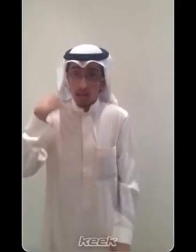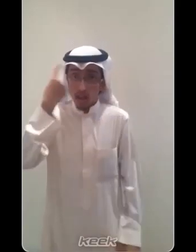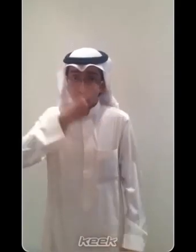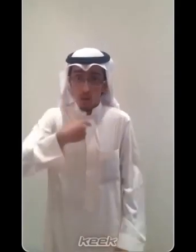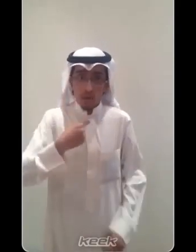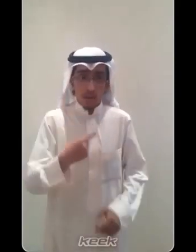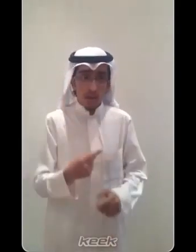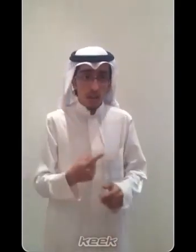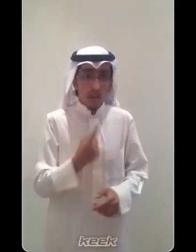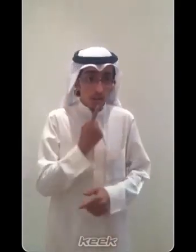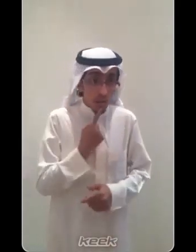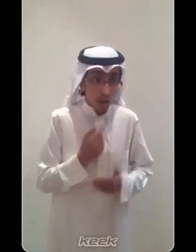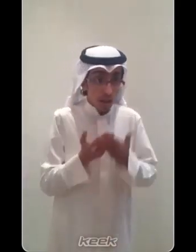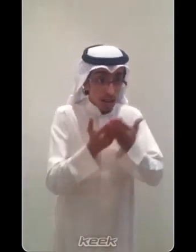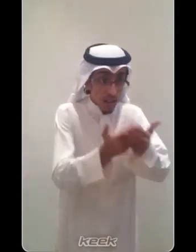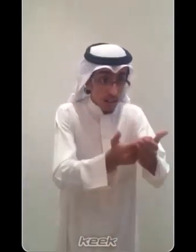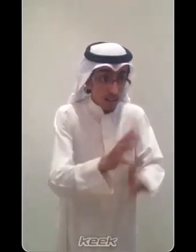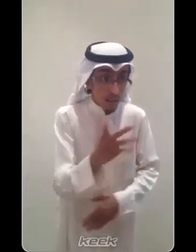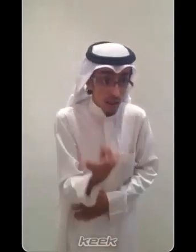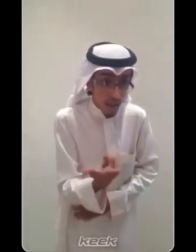تعبير الوجه أساعدك بشيء